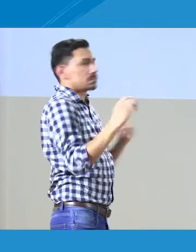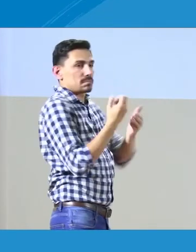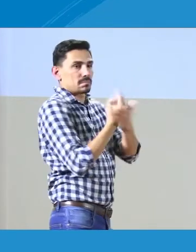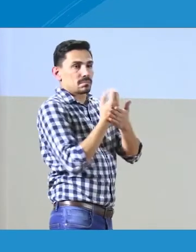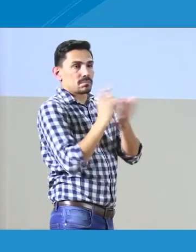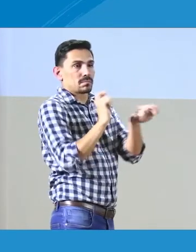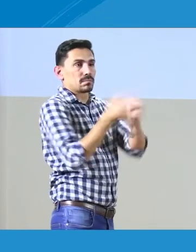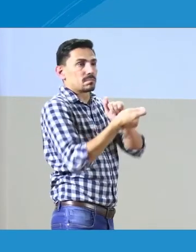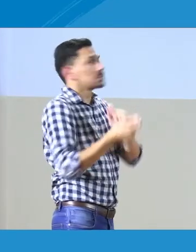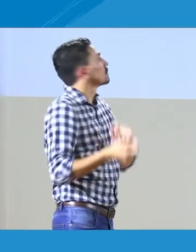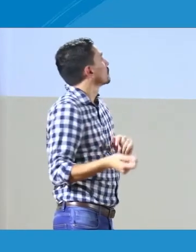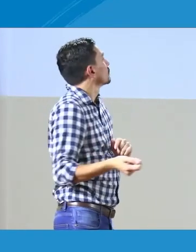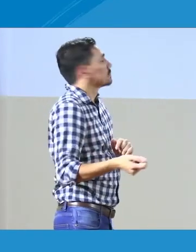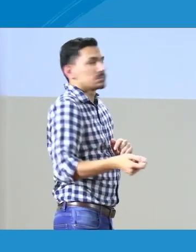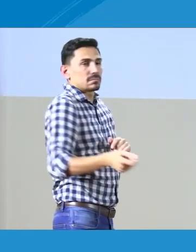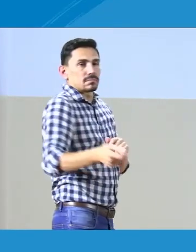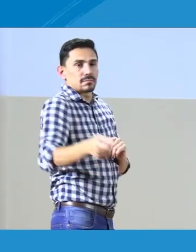La siguiente, por favor, la siguiente diapositiva.